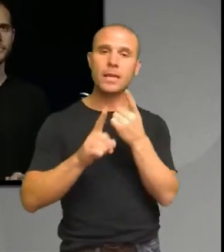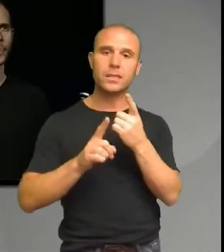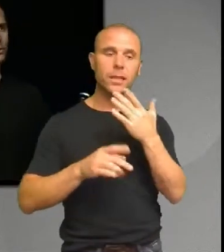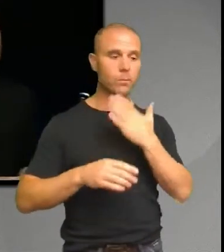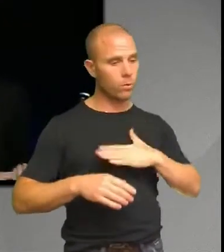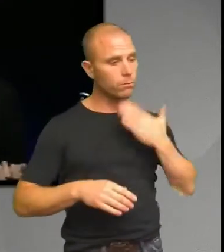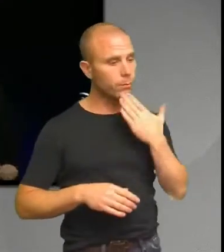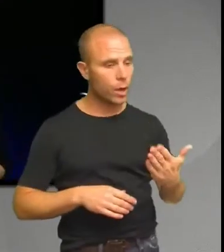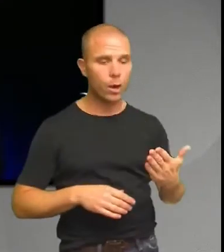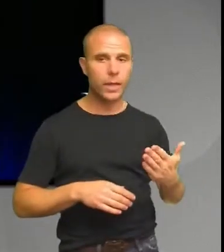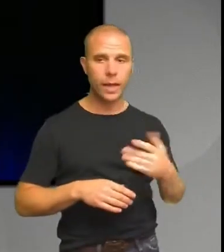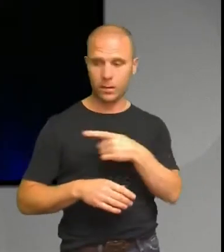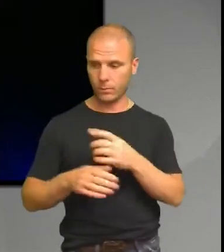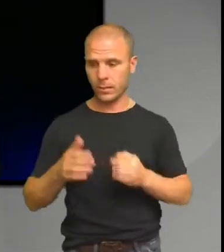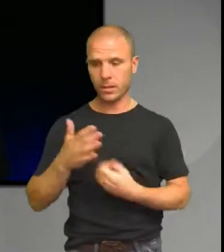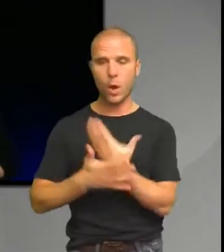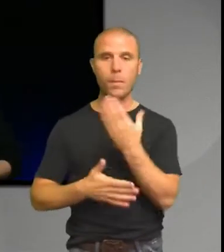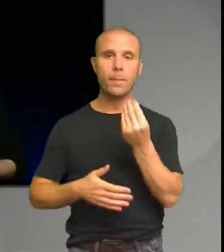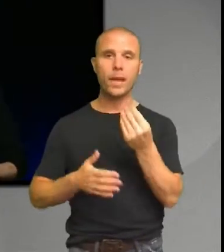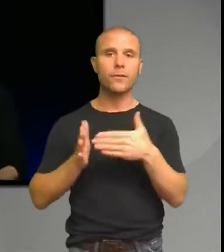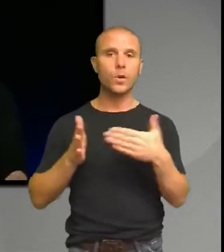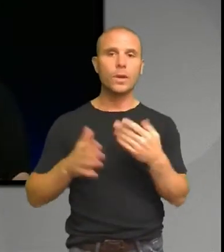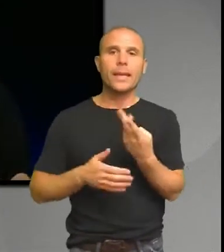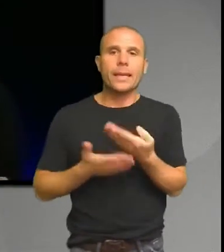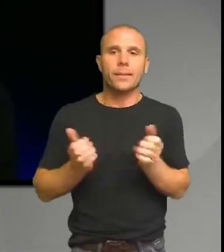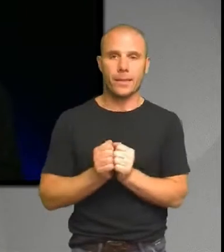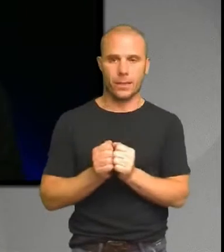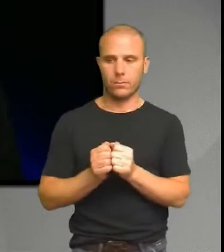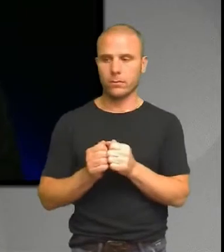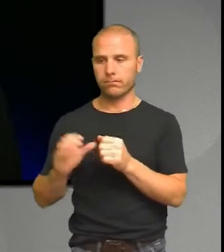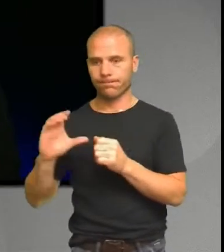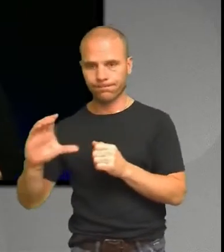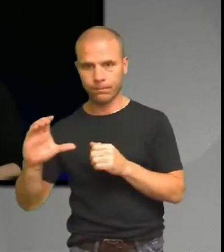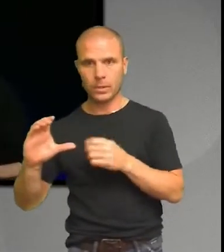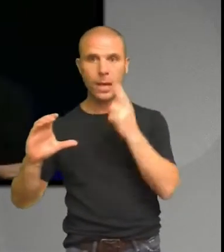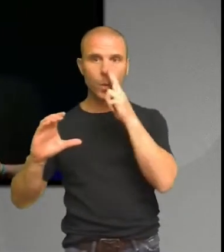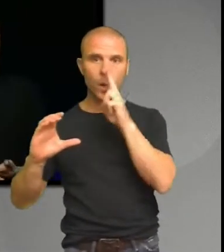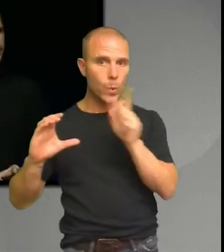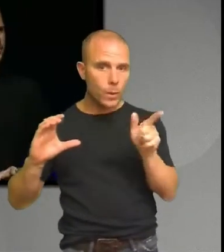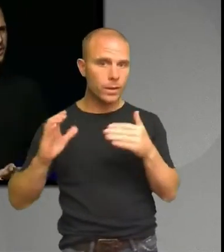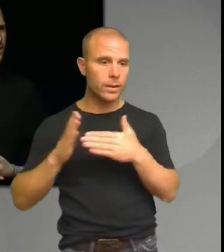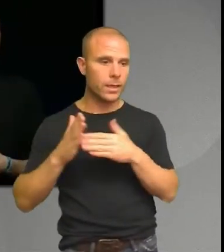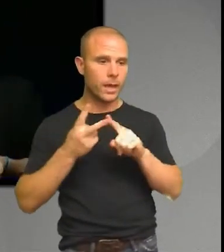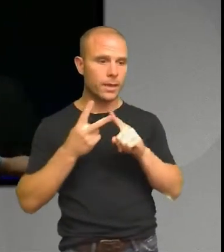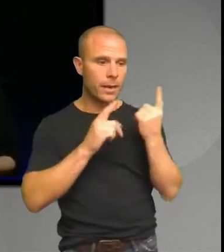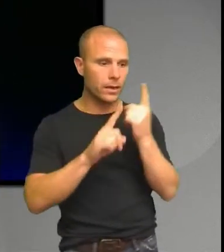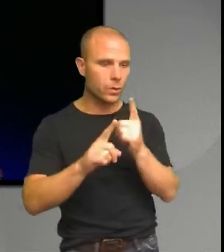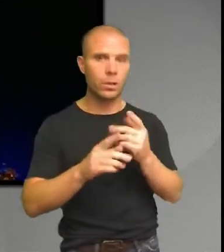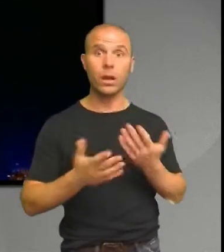De skapar pengar ur ingenting. Och så lånar de ytter till andra människor. Vad finns rättvisan i det? Vad har de för